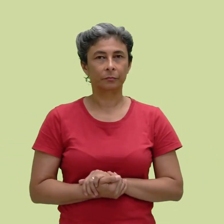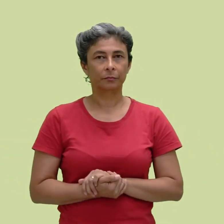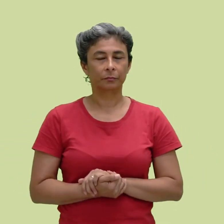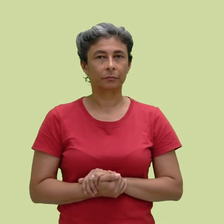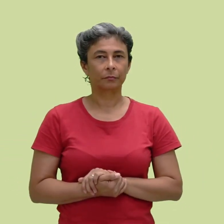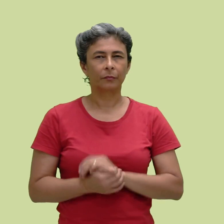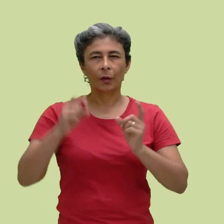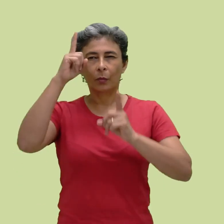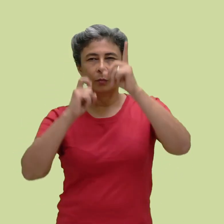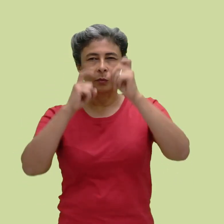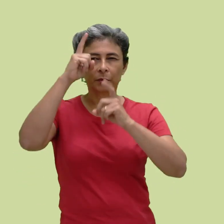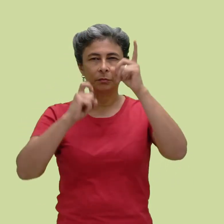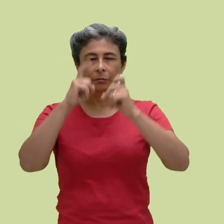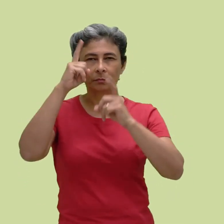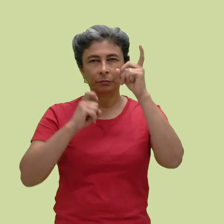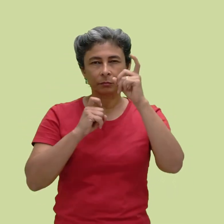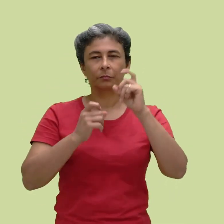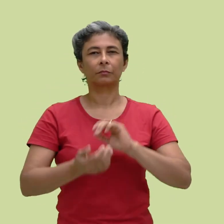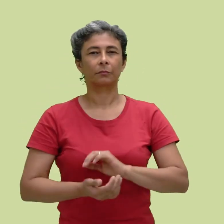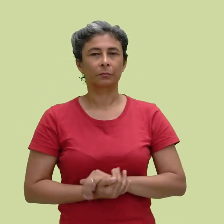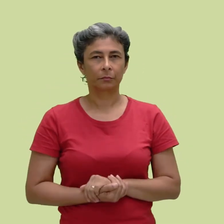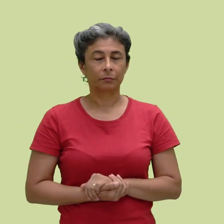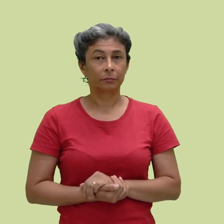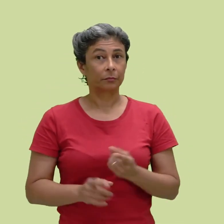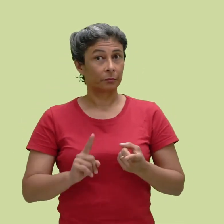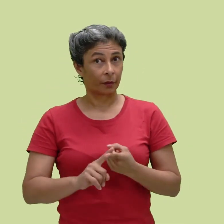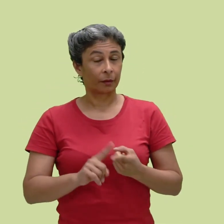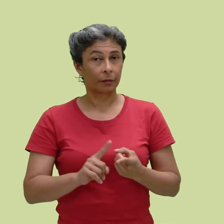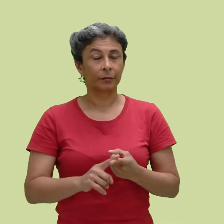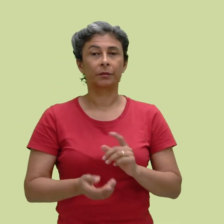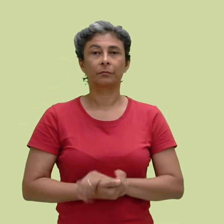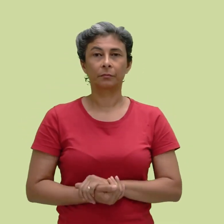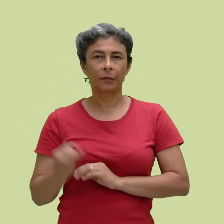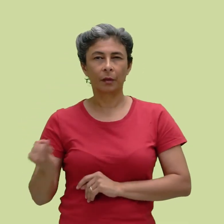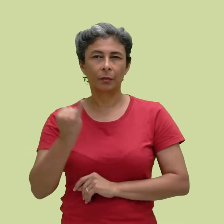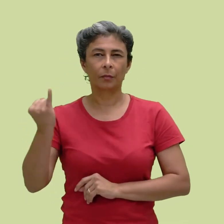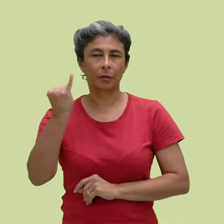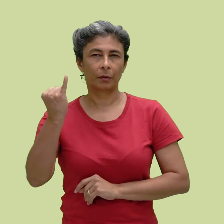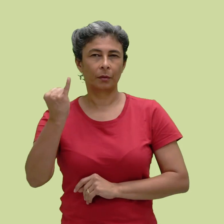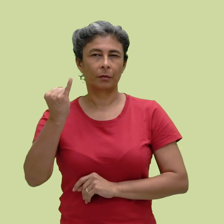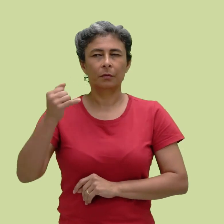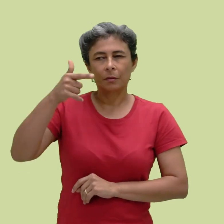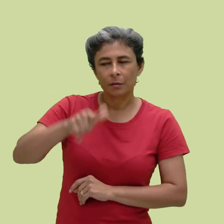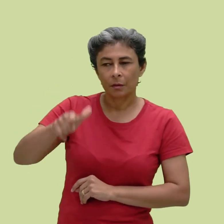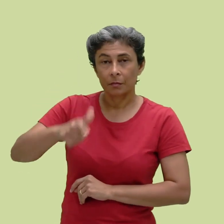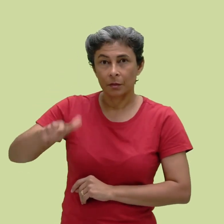e marcadores não manuais, como expressão facial, além de também ser válido mencionar a